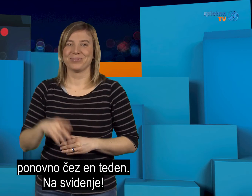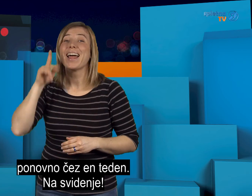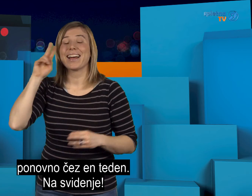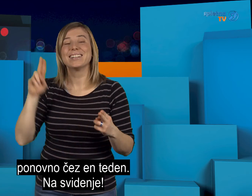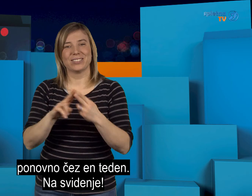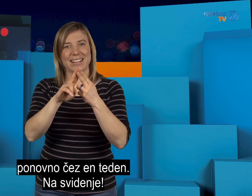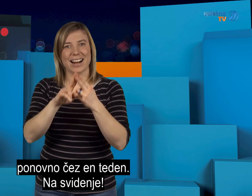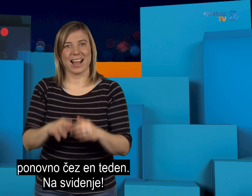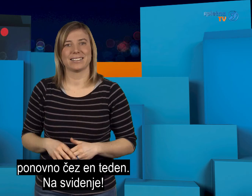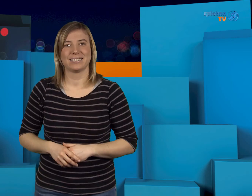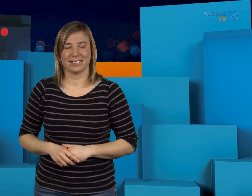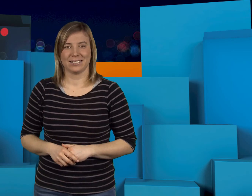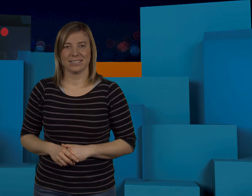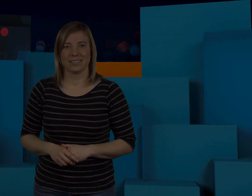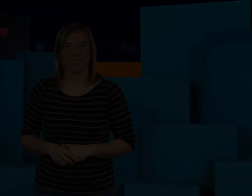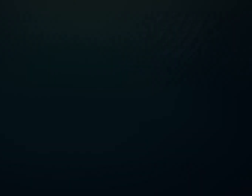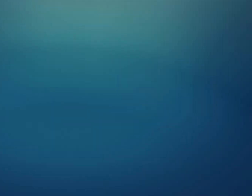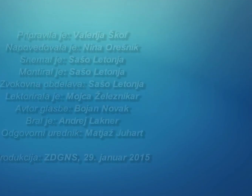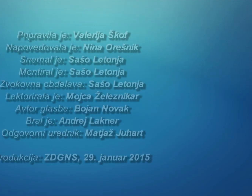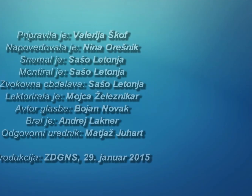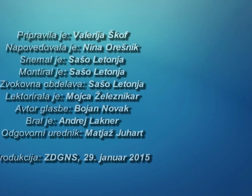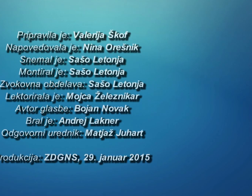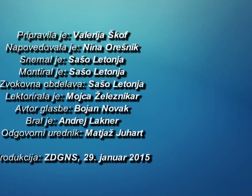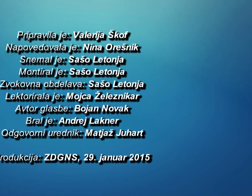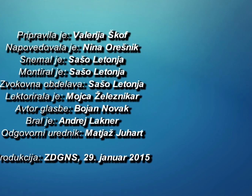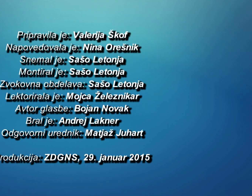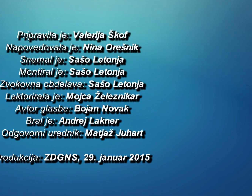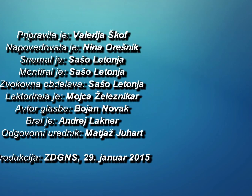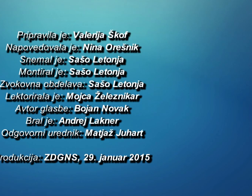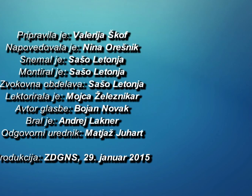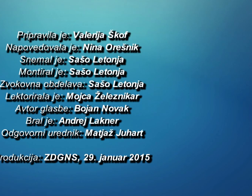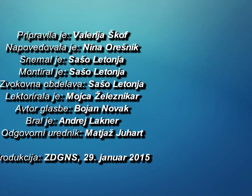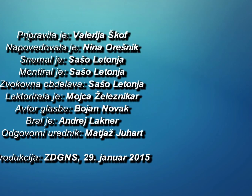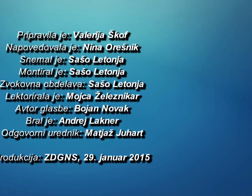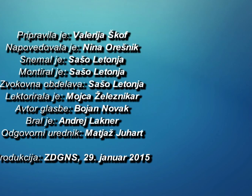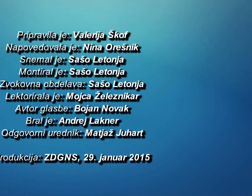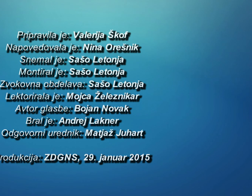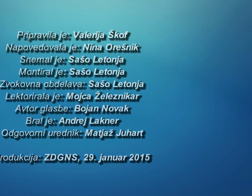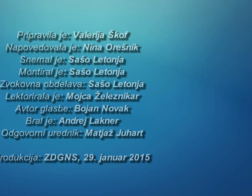Nasvidenje. Hvala pozornost ponovno čez en